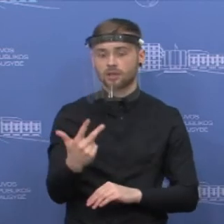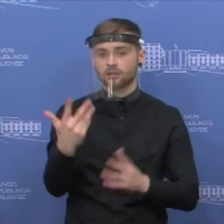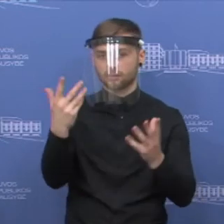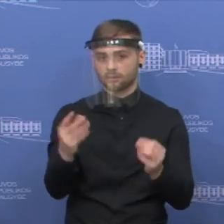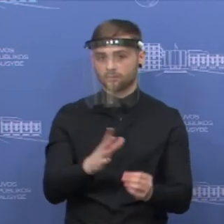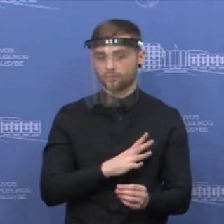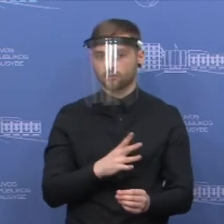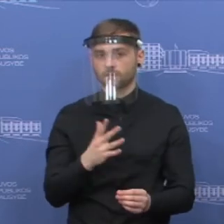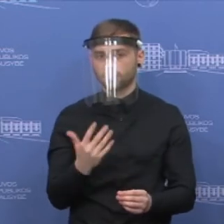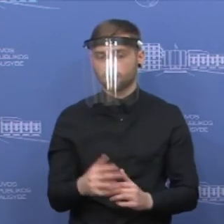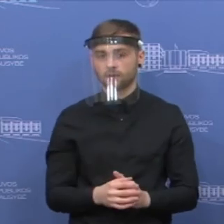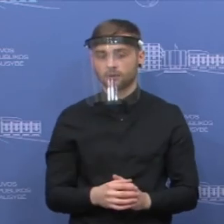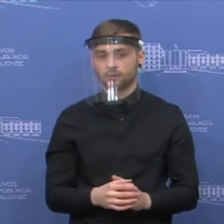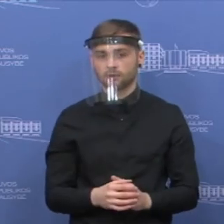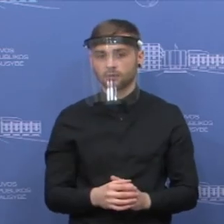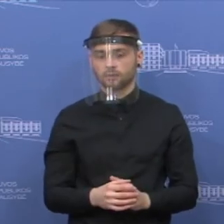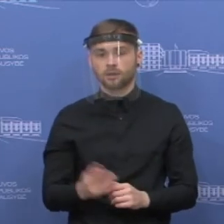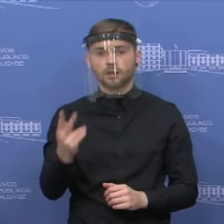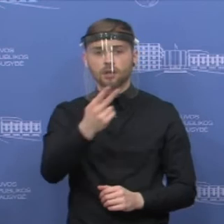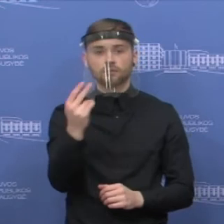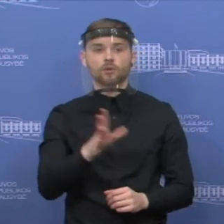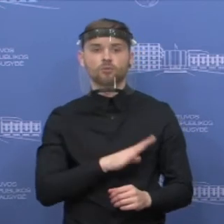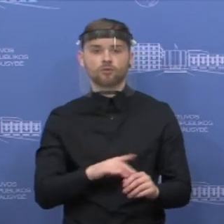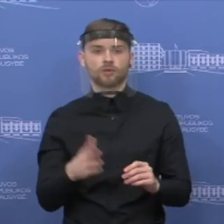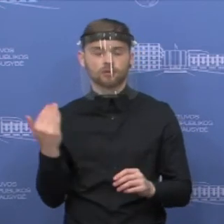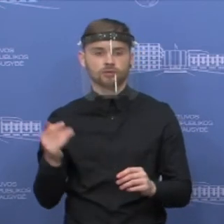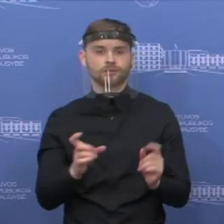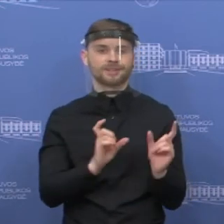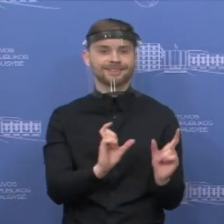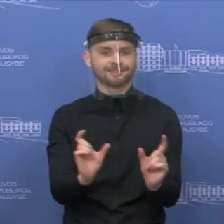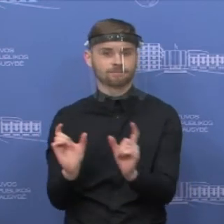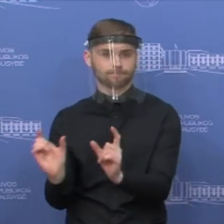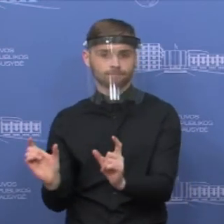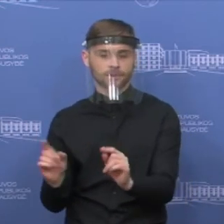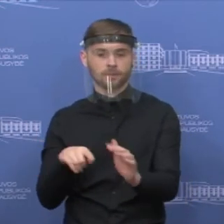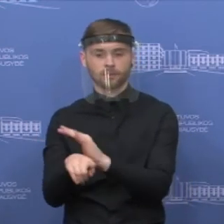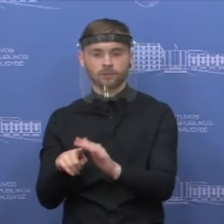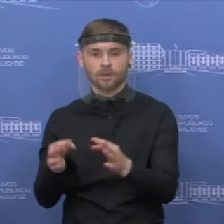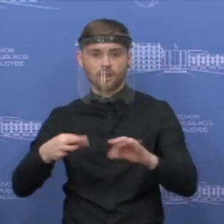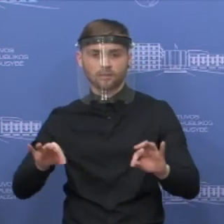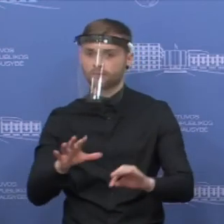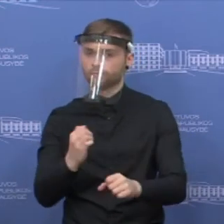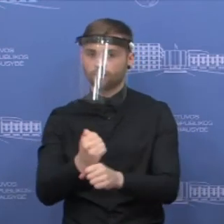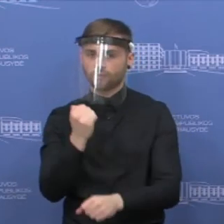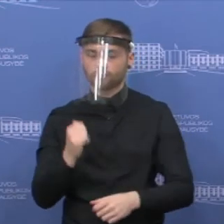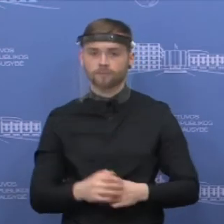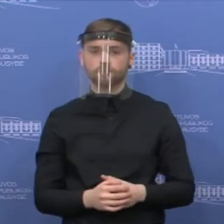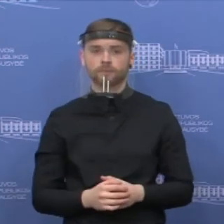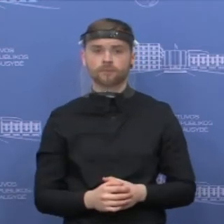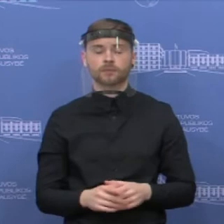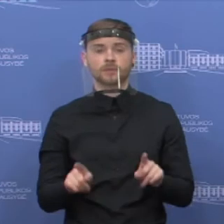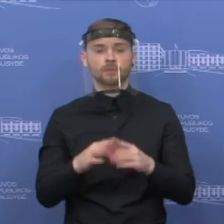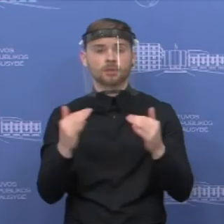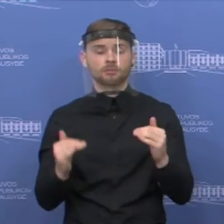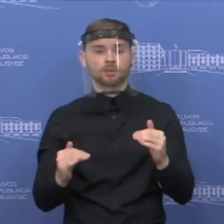išvykimas mūsų piliečių buvo ribuojamas. Jeigu mes vertinsime laikotarpį nuo